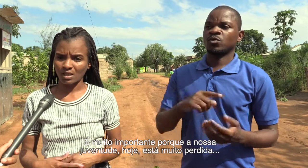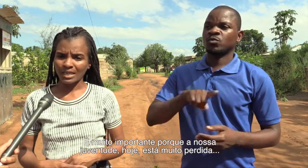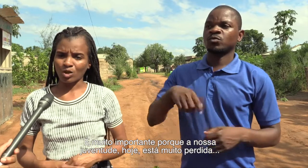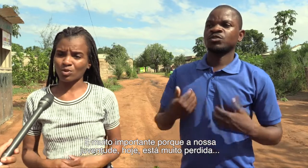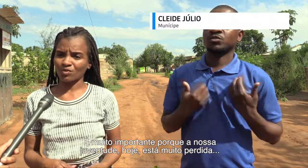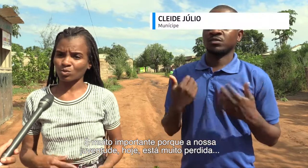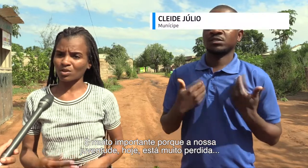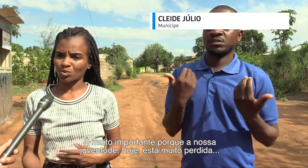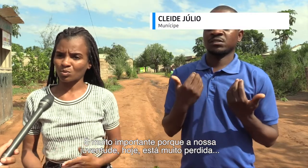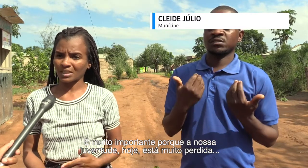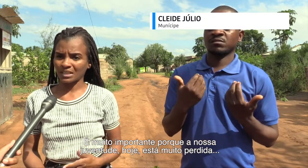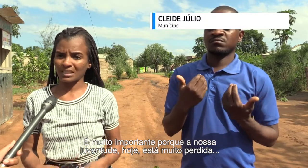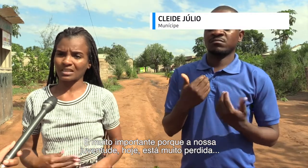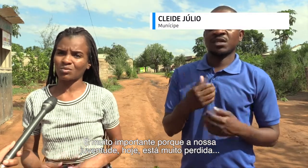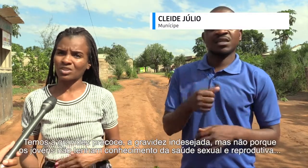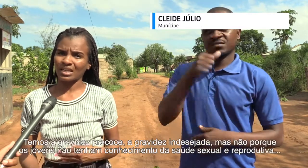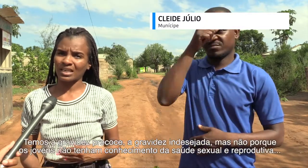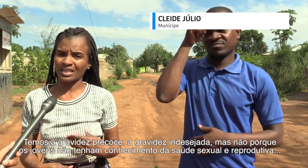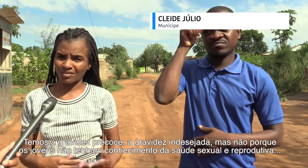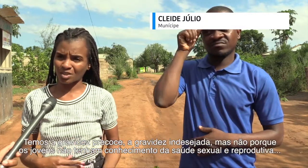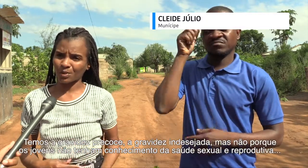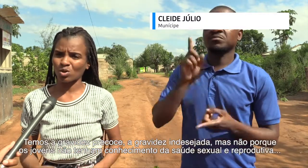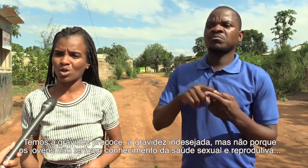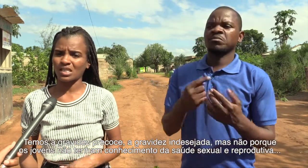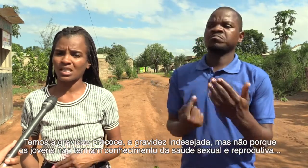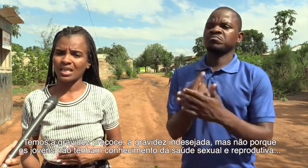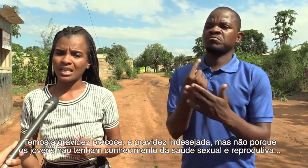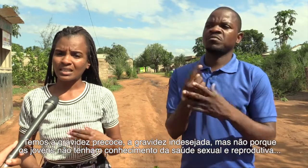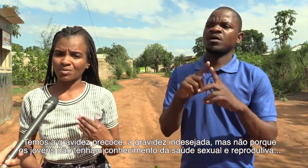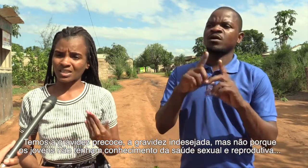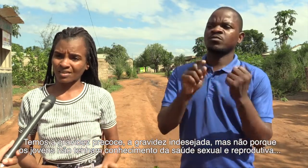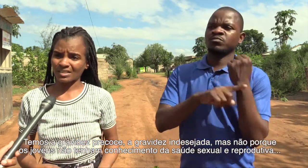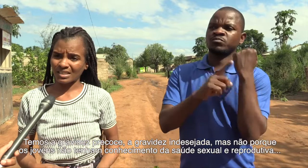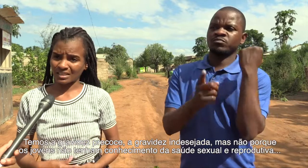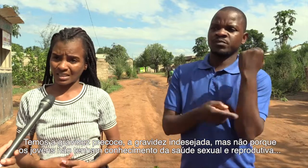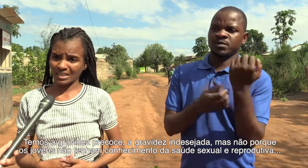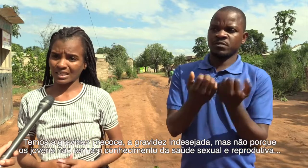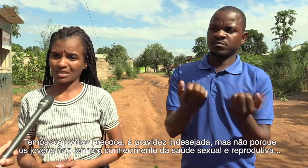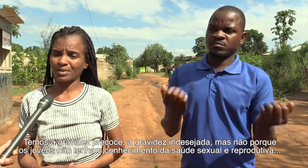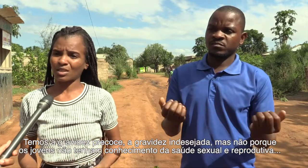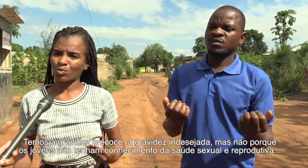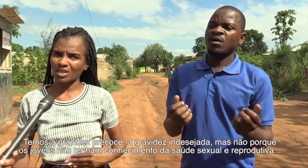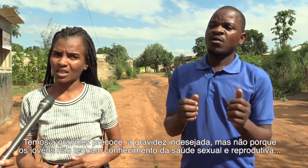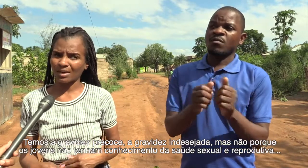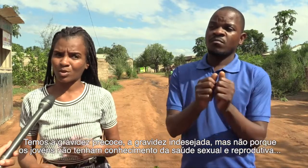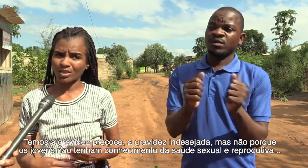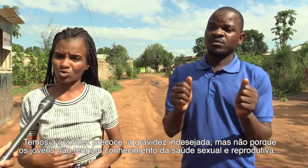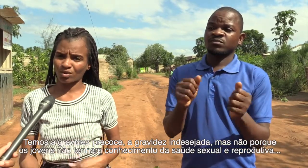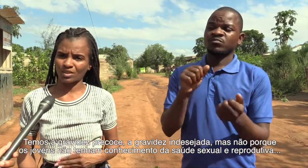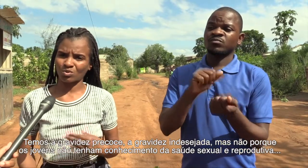é uma juventude muito perdida. Já temos a gravidez precoce, temos as gravidezes indesejadas, mas não porque a maioria dos jovens não